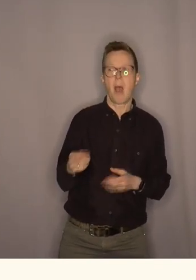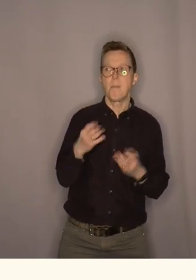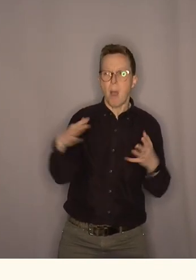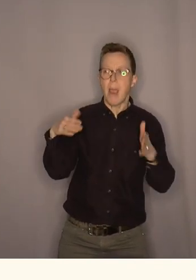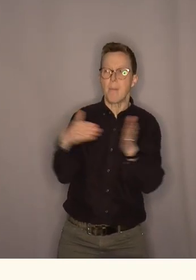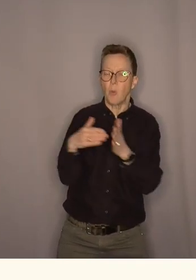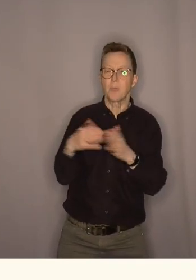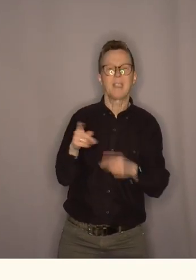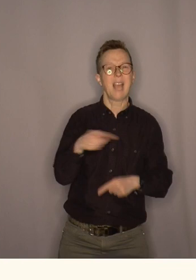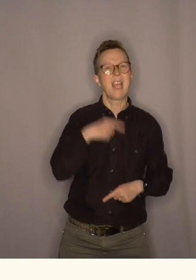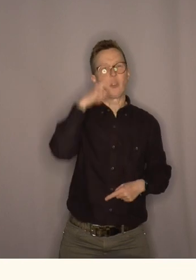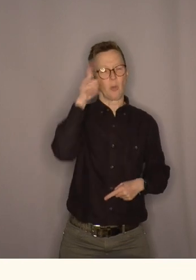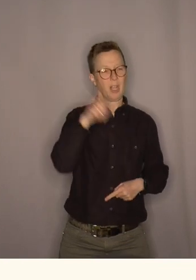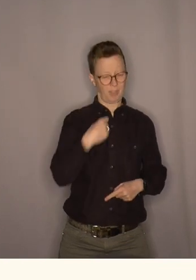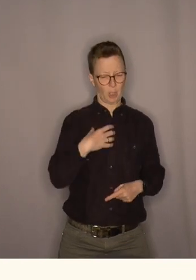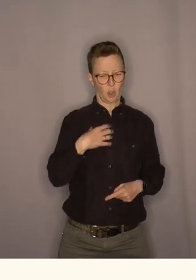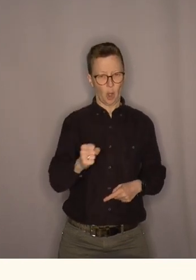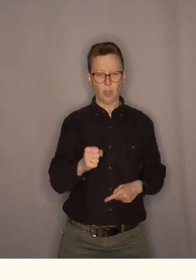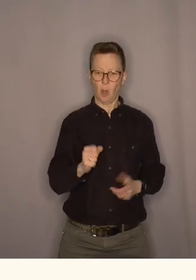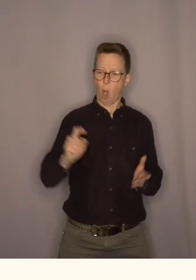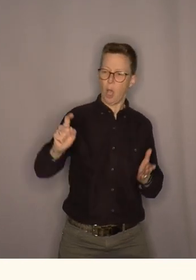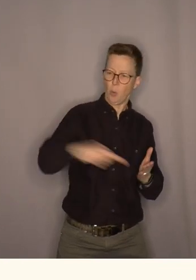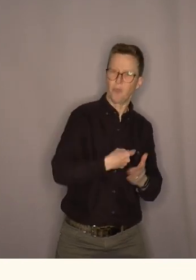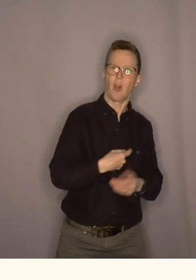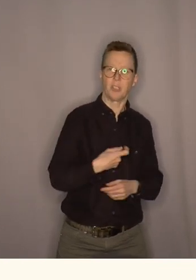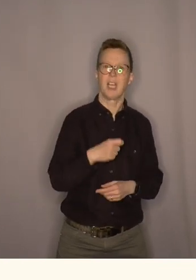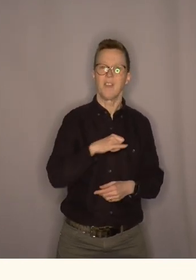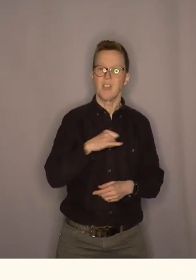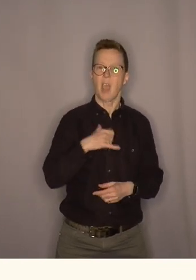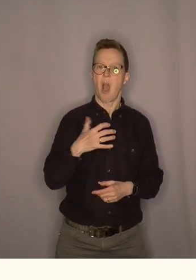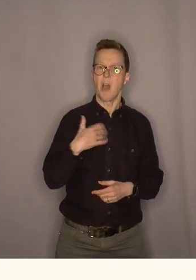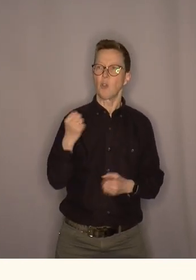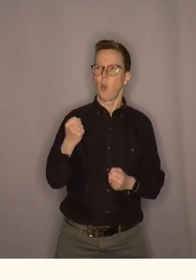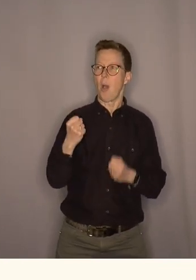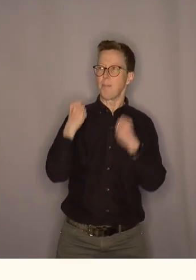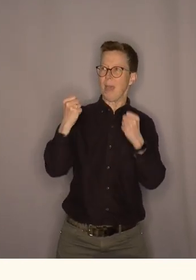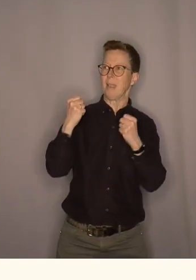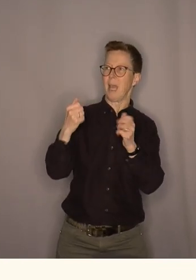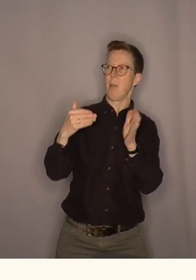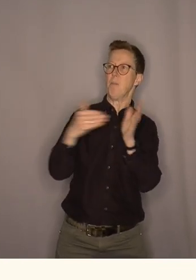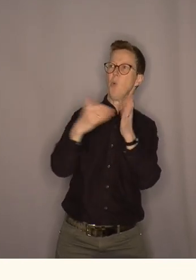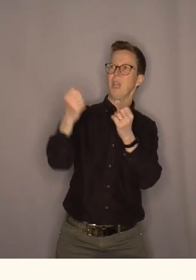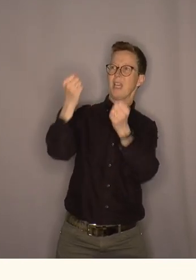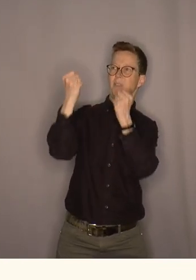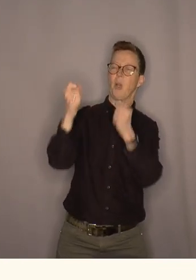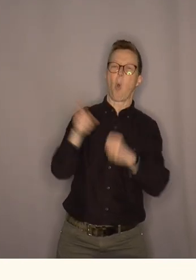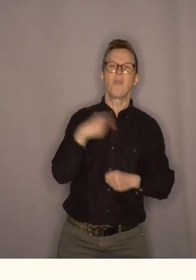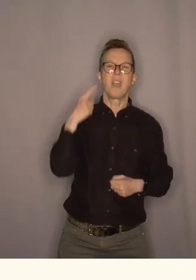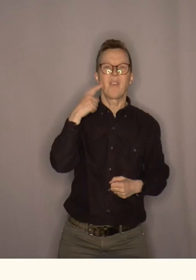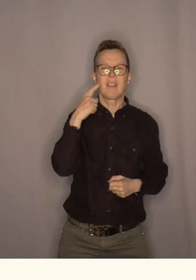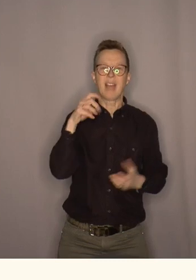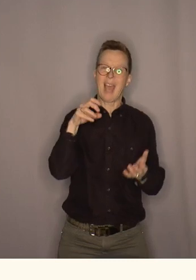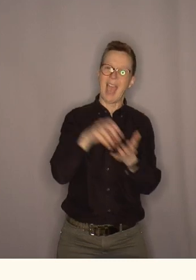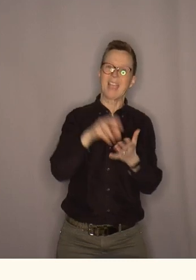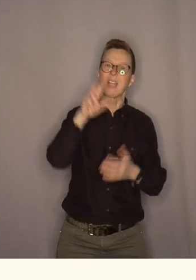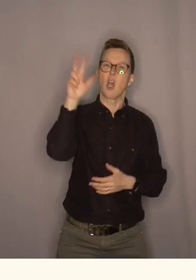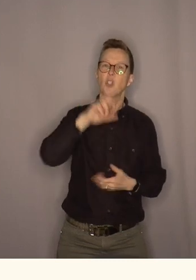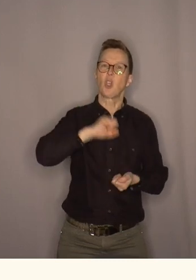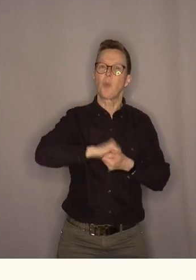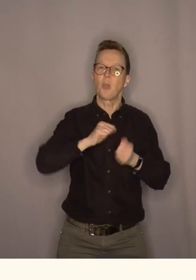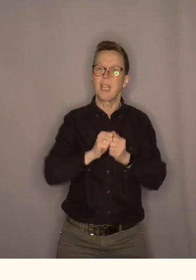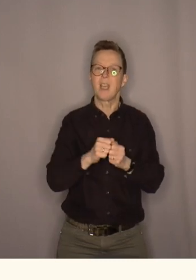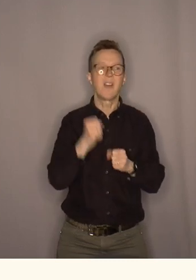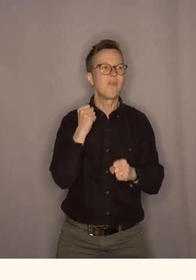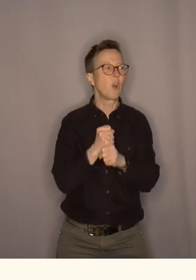men det jeg er stolt av var vi tør å utfordre også de gangene vi har mektige motkrefter og vi vet at ekte grønn politikk det kommer